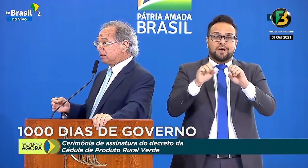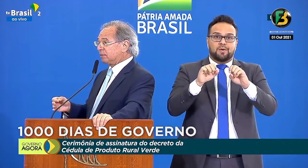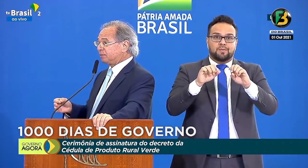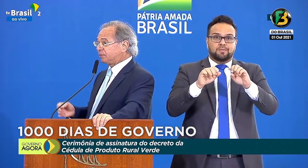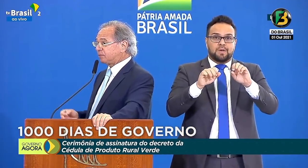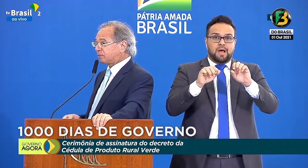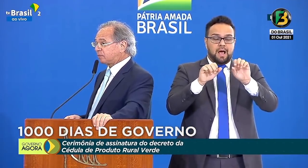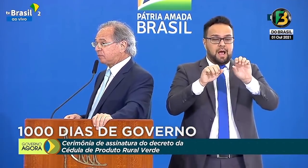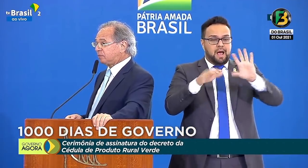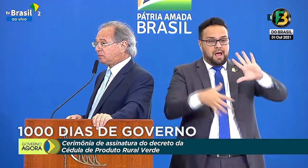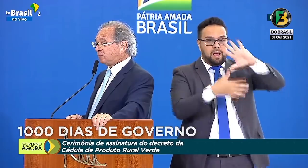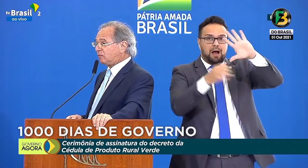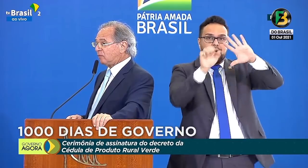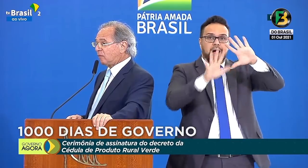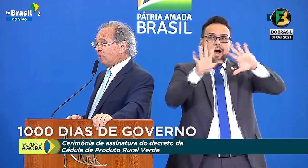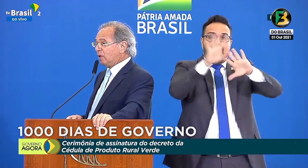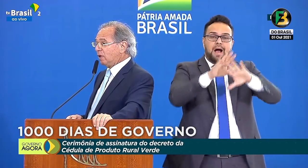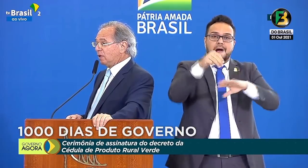país...